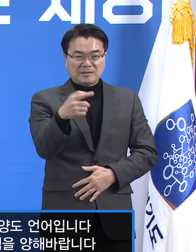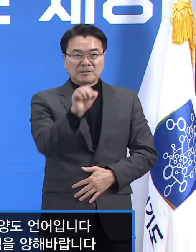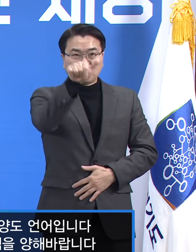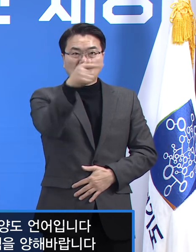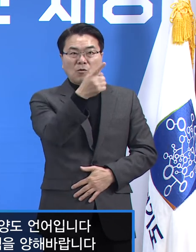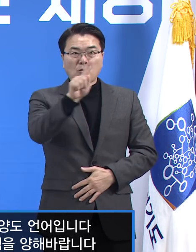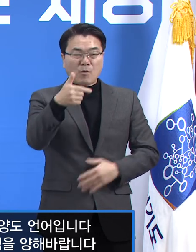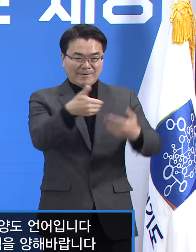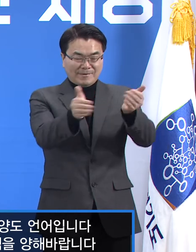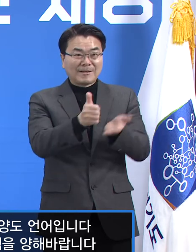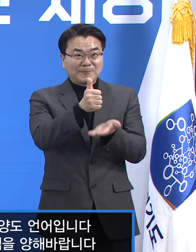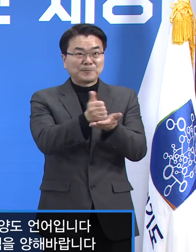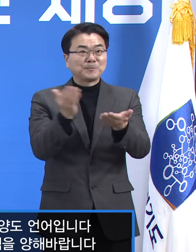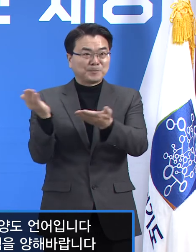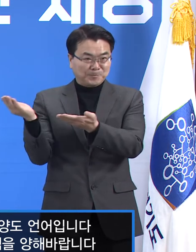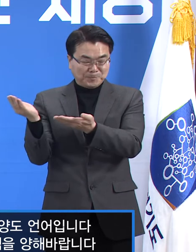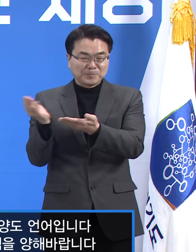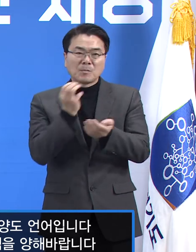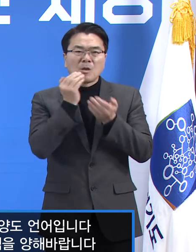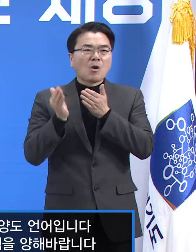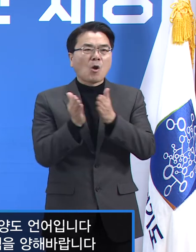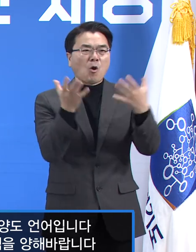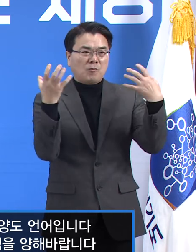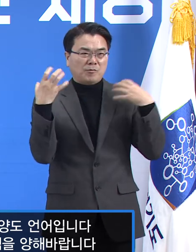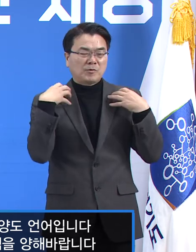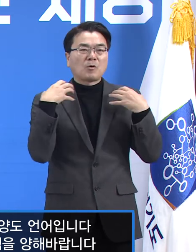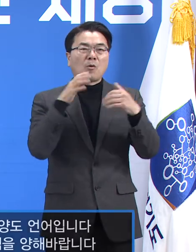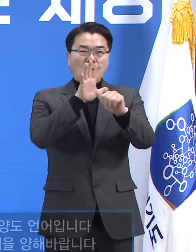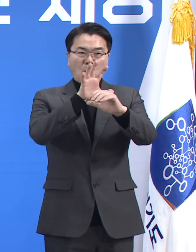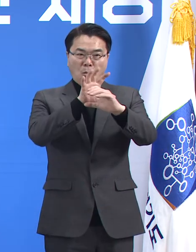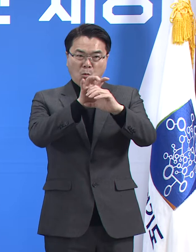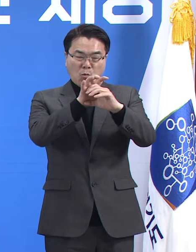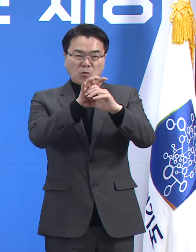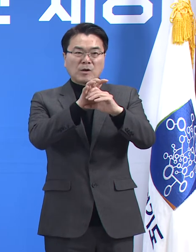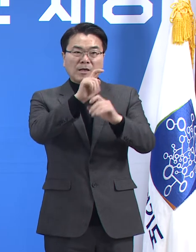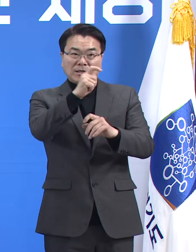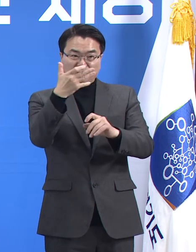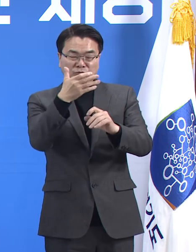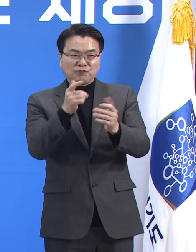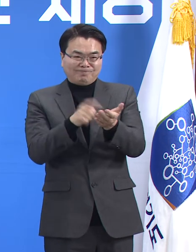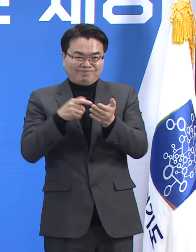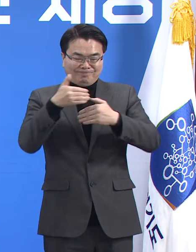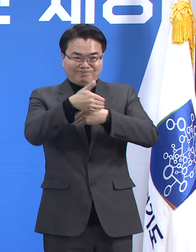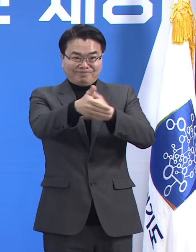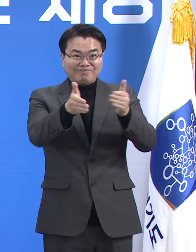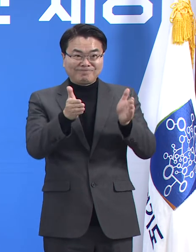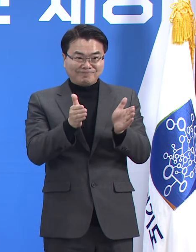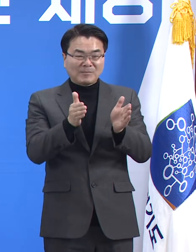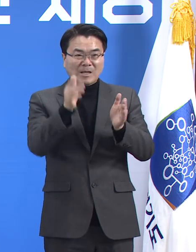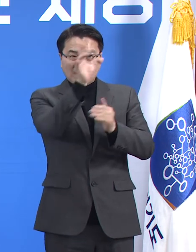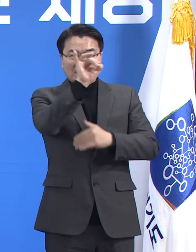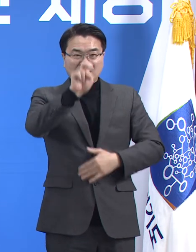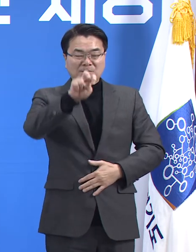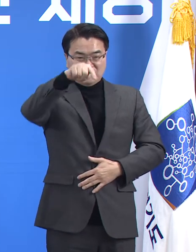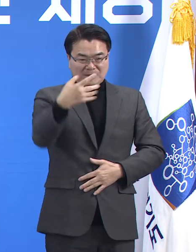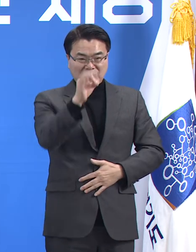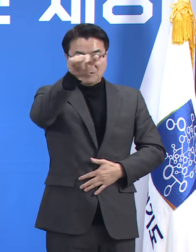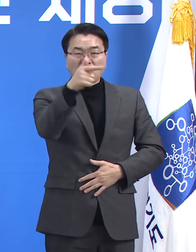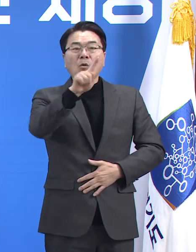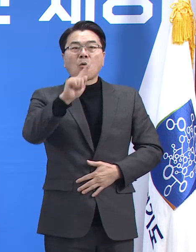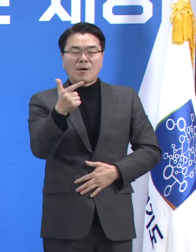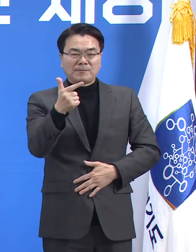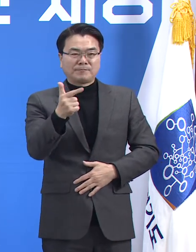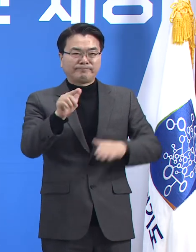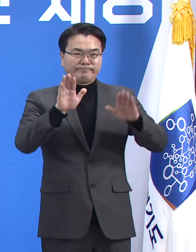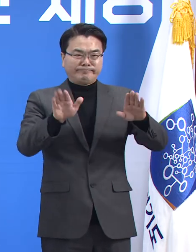안녕하십니까. 경기도 코로나19 긴급대응단 임승관입니다. 2월 4일 목요일 경기도 코로나19